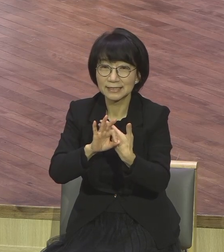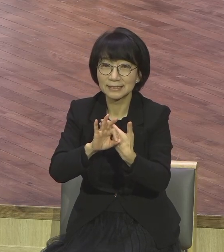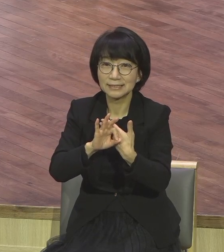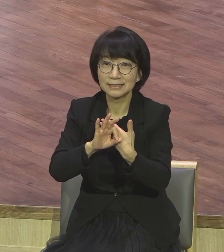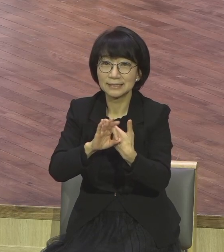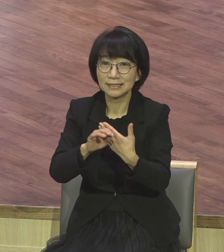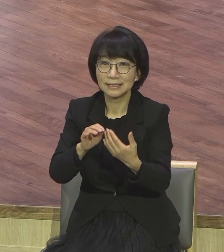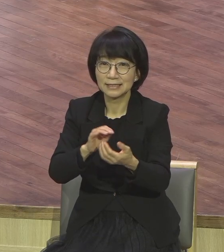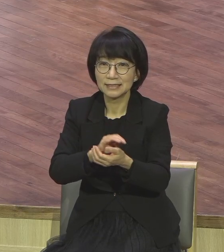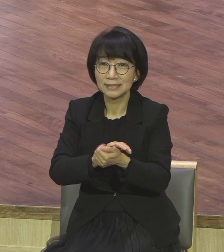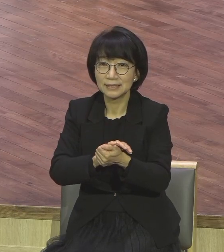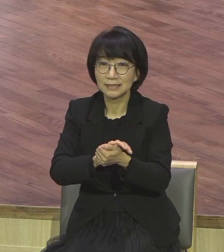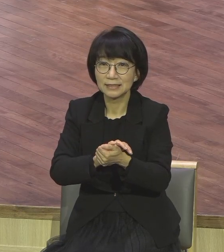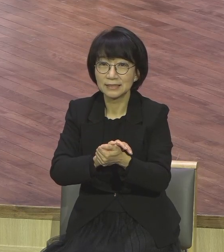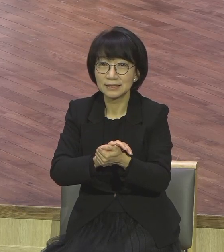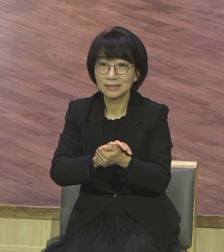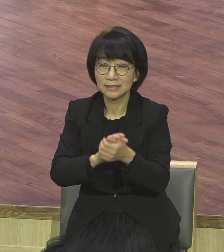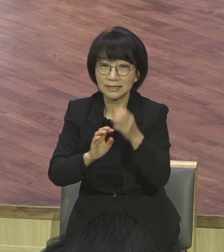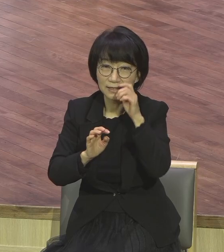주를 위해 헌신이 왜는 없는 거예요. 지금 시대가.